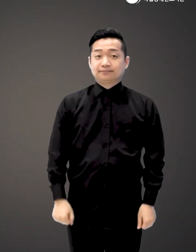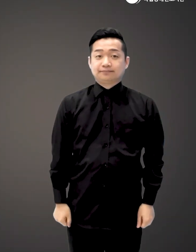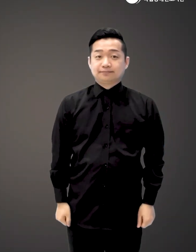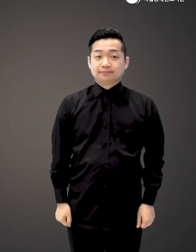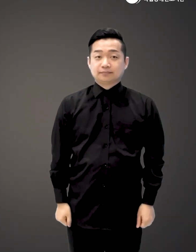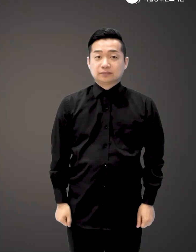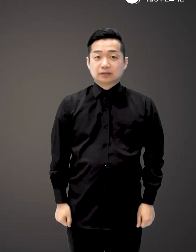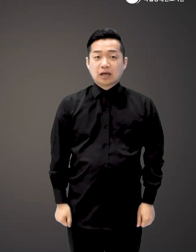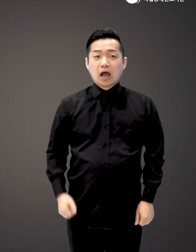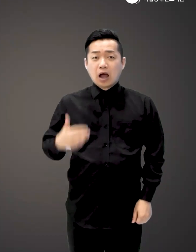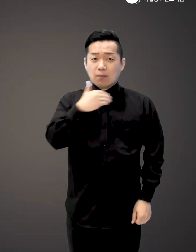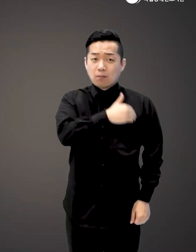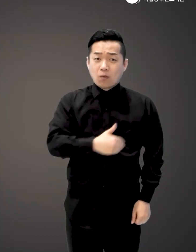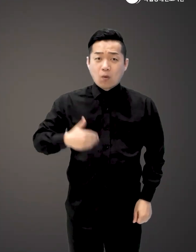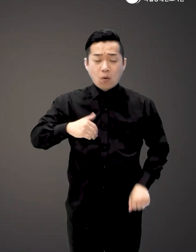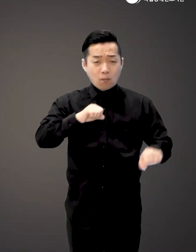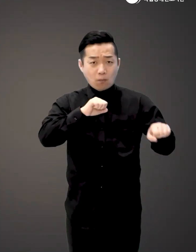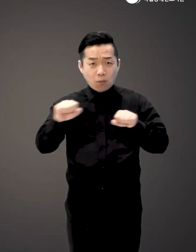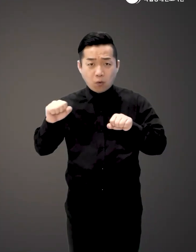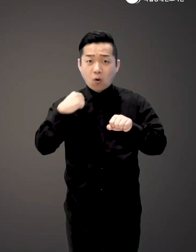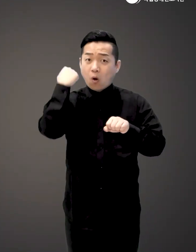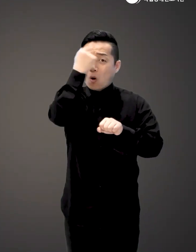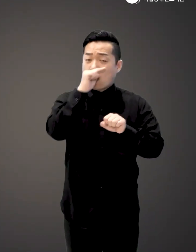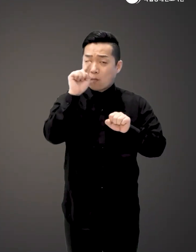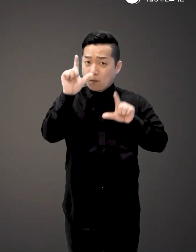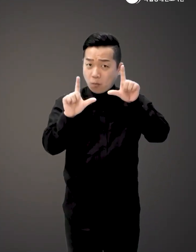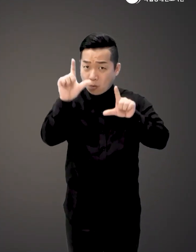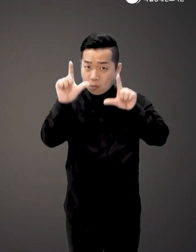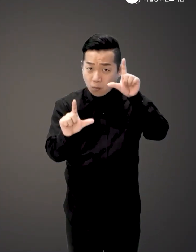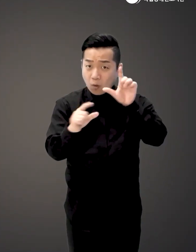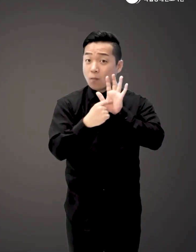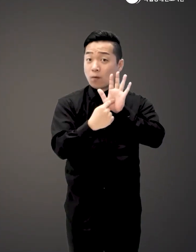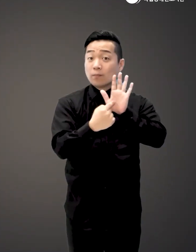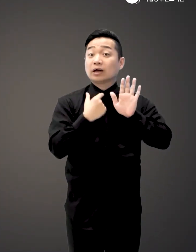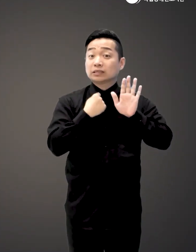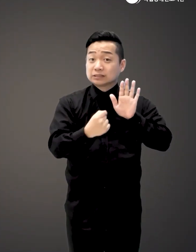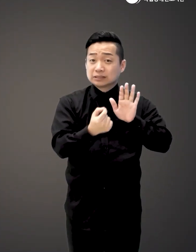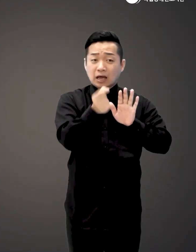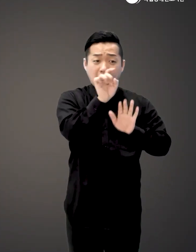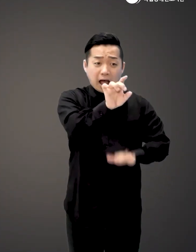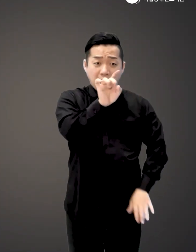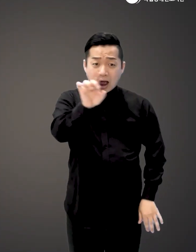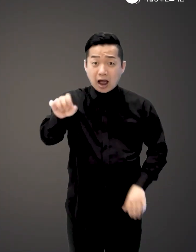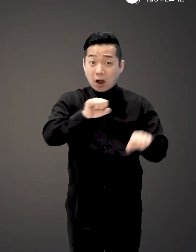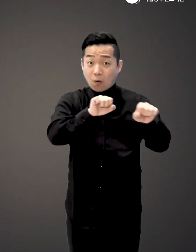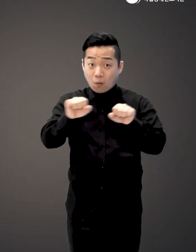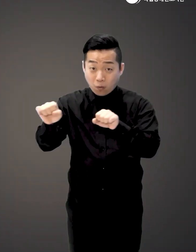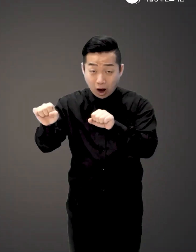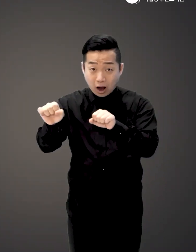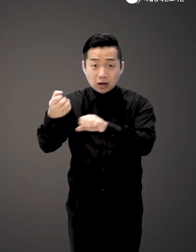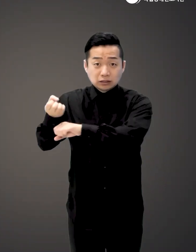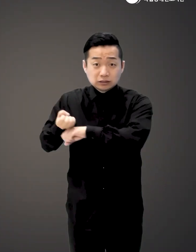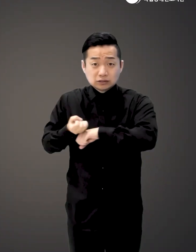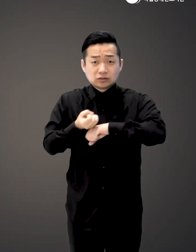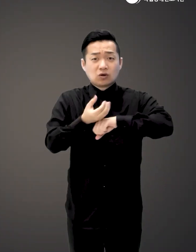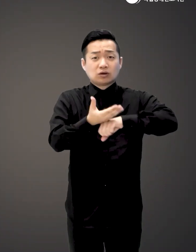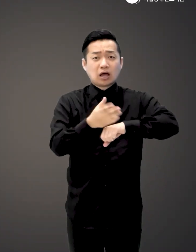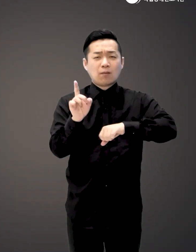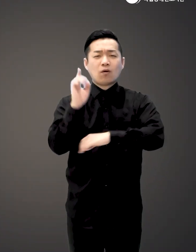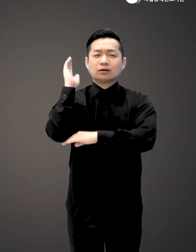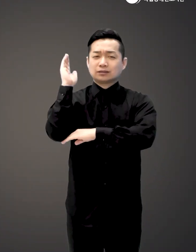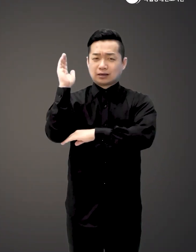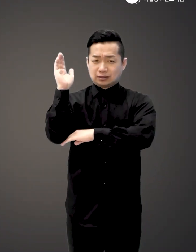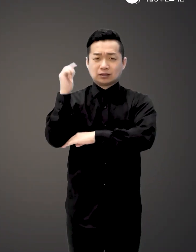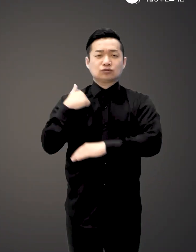그들의 몸짓, 표정, 그들이 표현하고자 하는 하나하나의 동작에서 전달하고자 하는